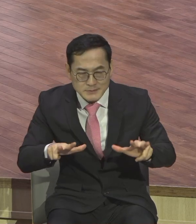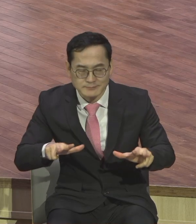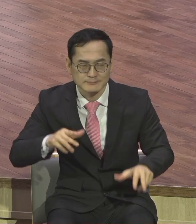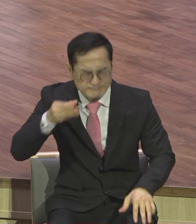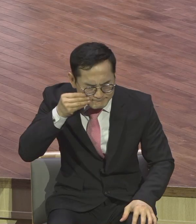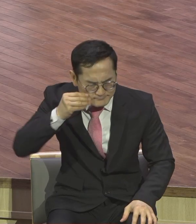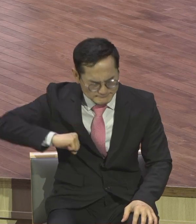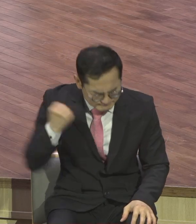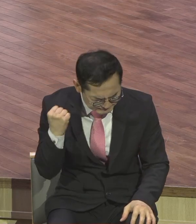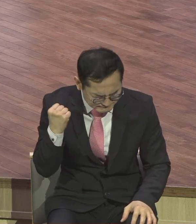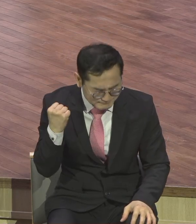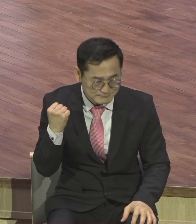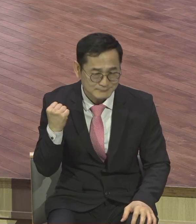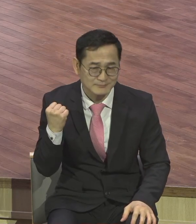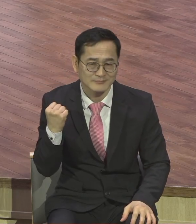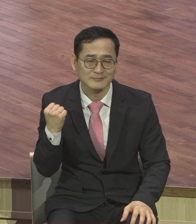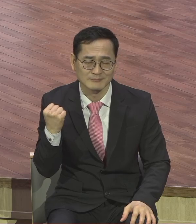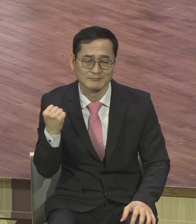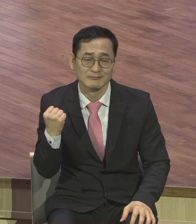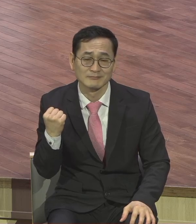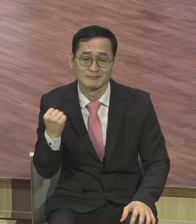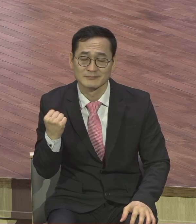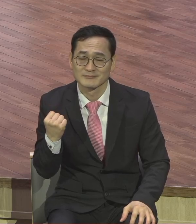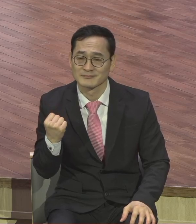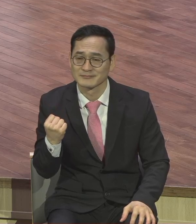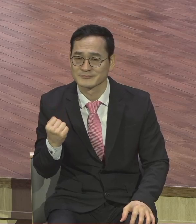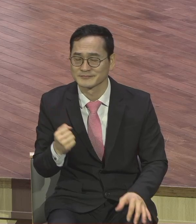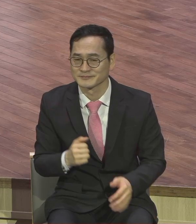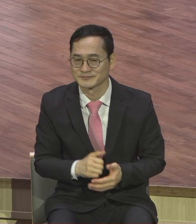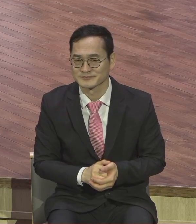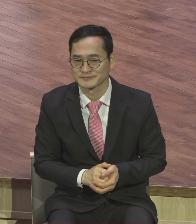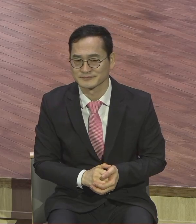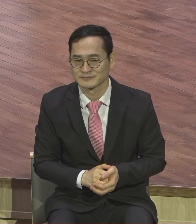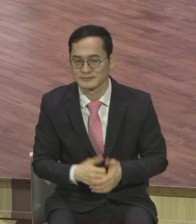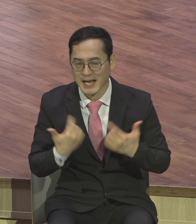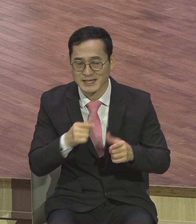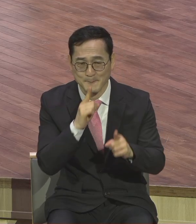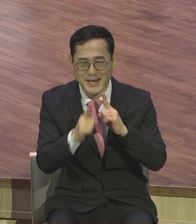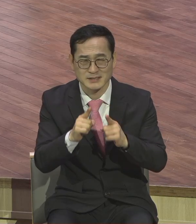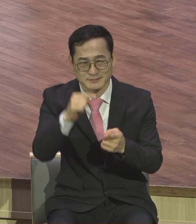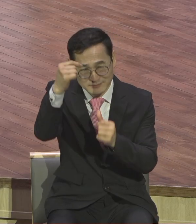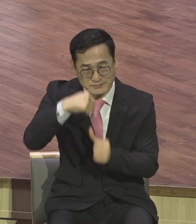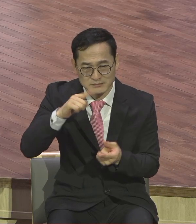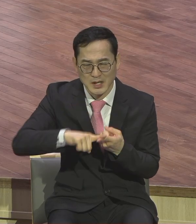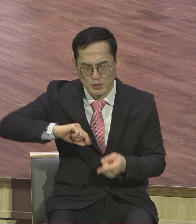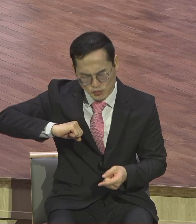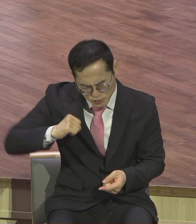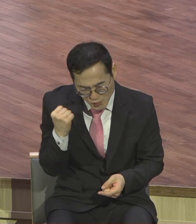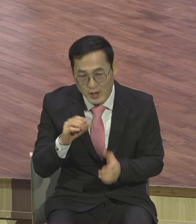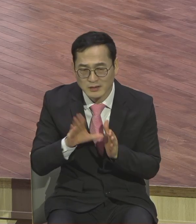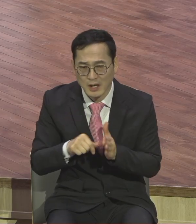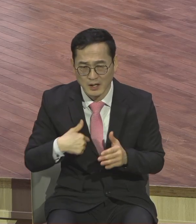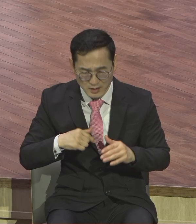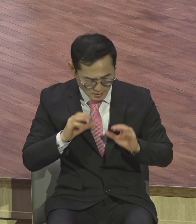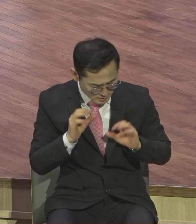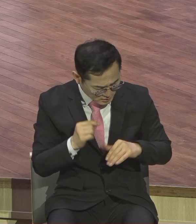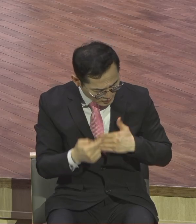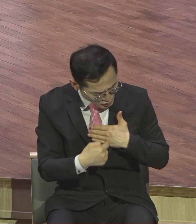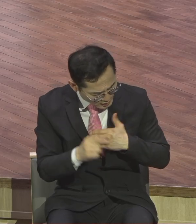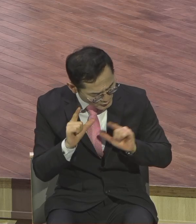힘들지요 언제나 말씀 순종으로 힘듭니다 내가 손해입니다 내가 희생을 해야 돼요